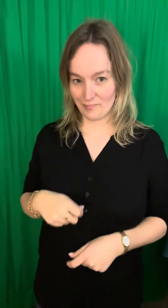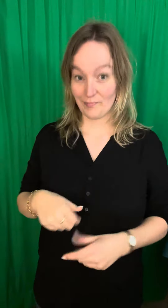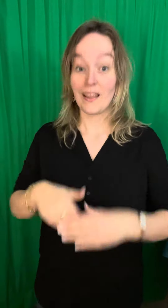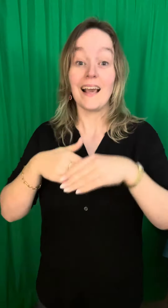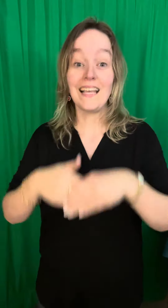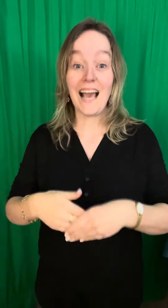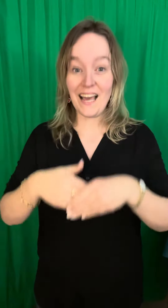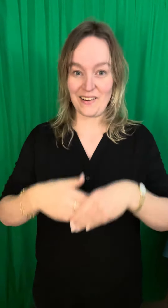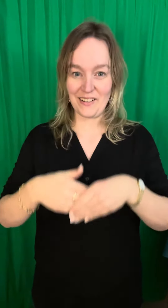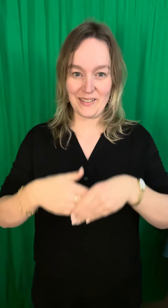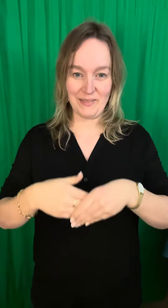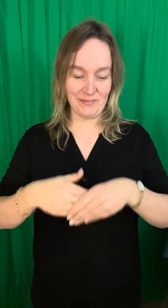jarig.